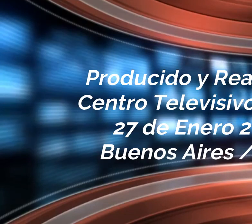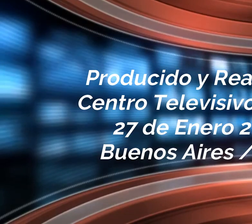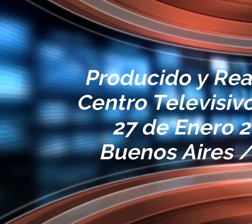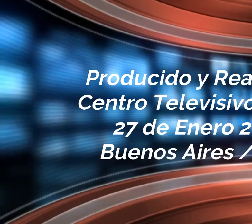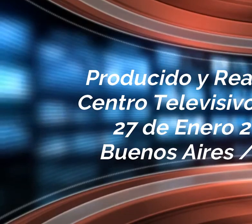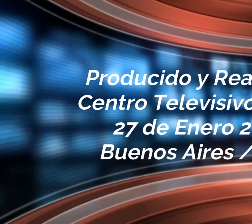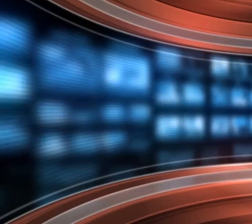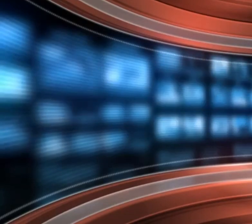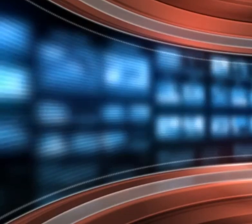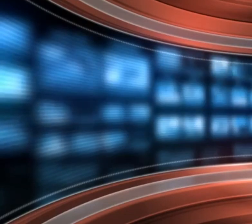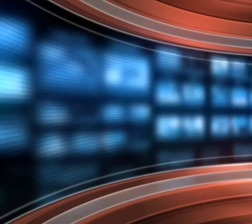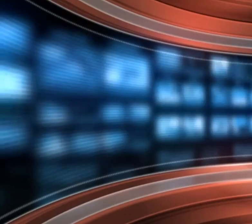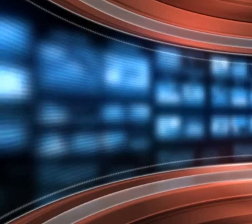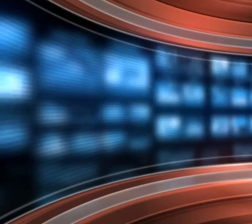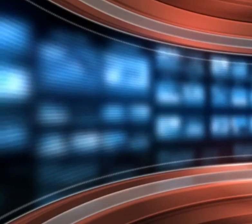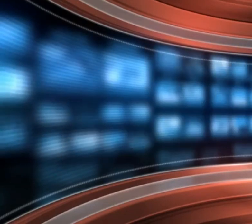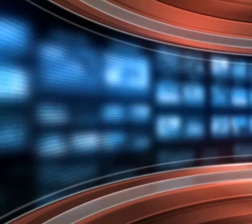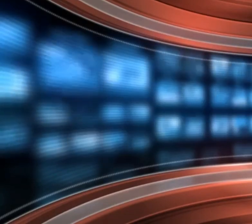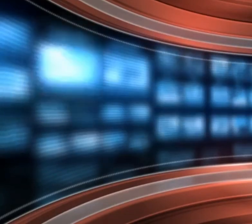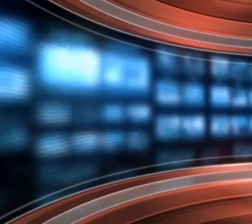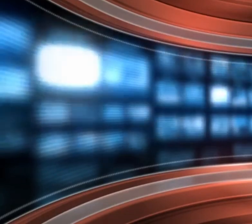de la Argentina de Gracias el video